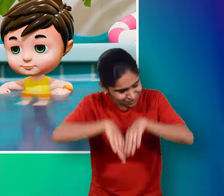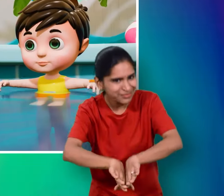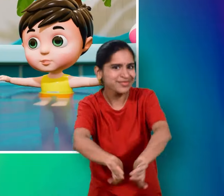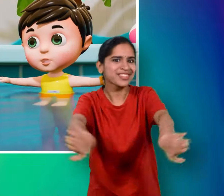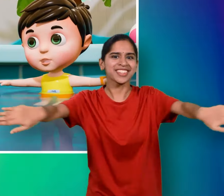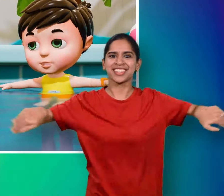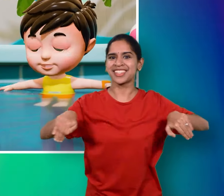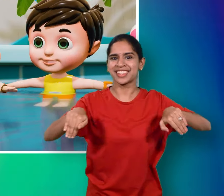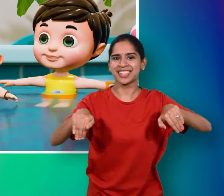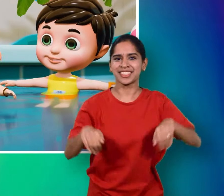जाएगा